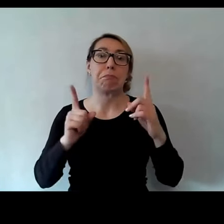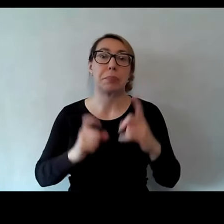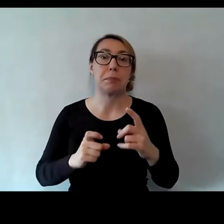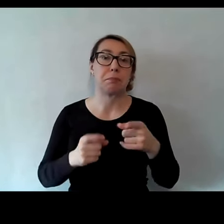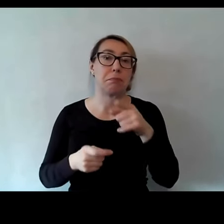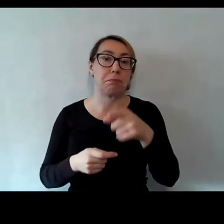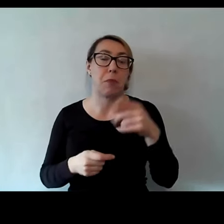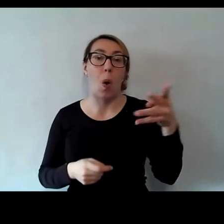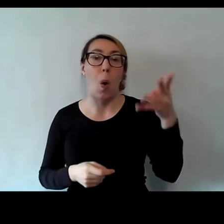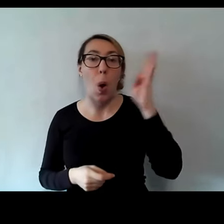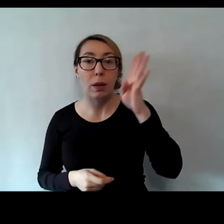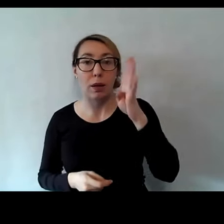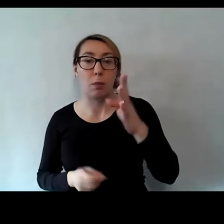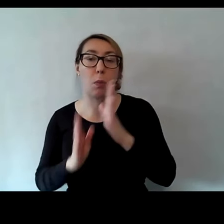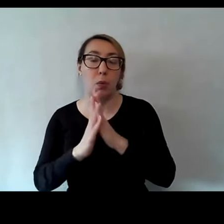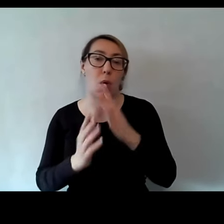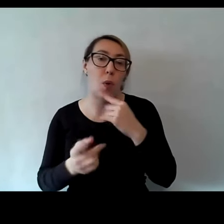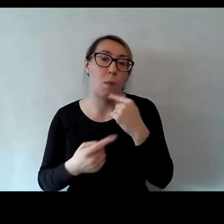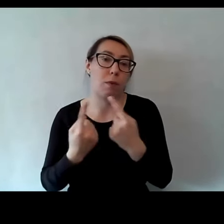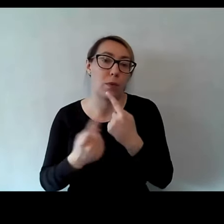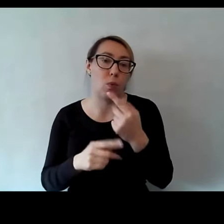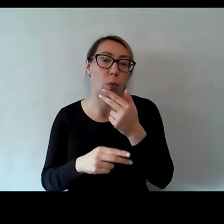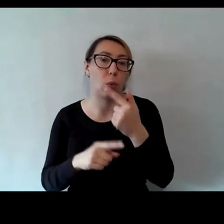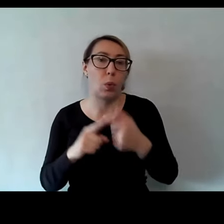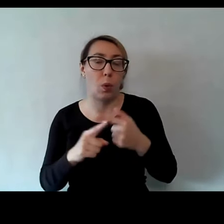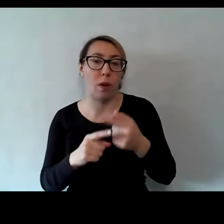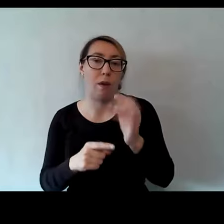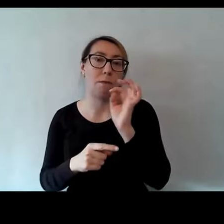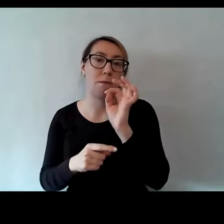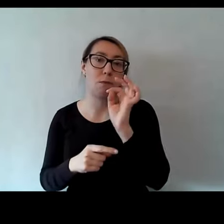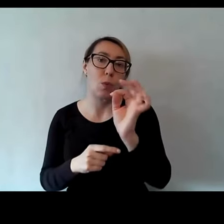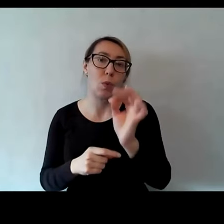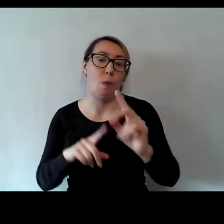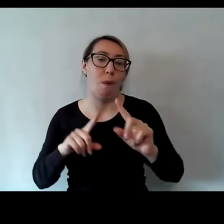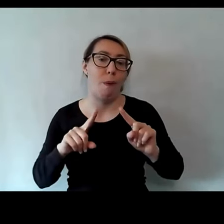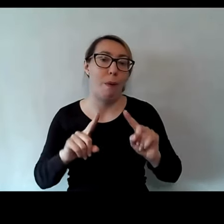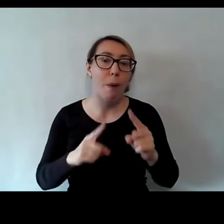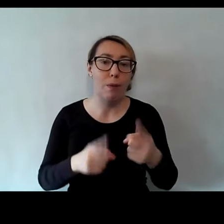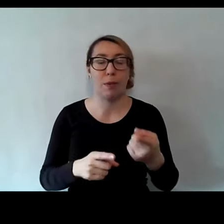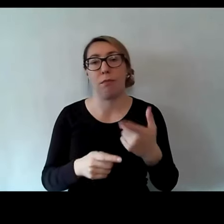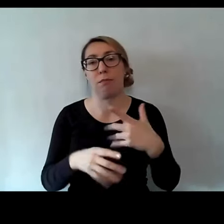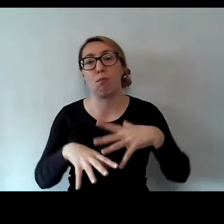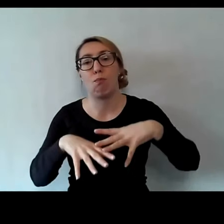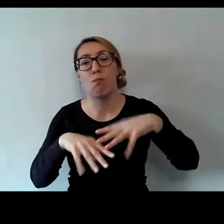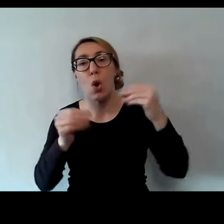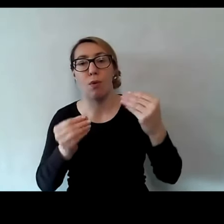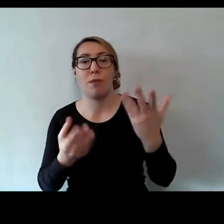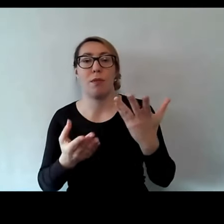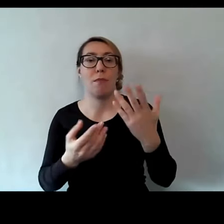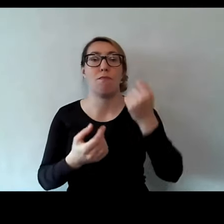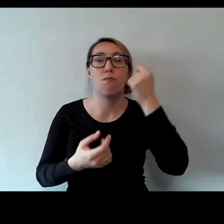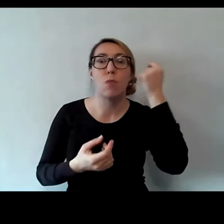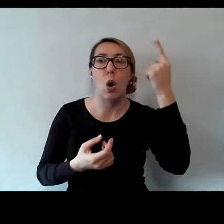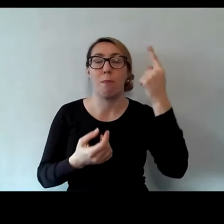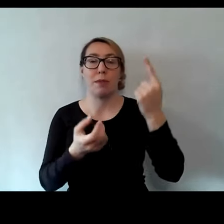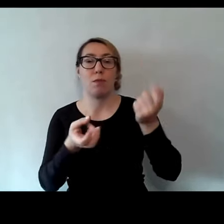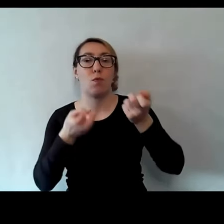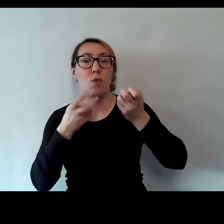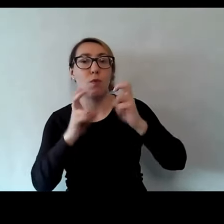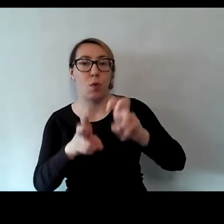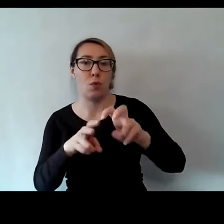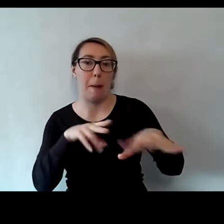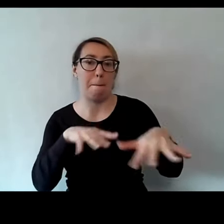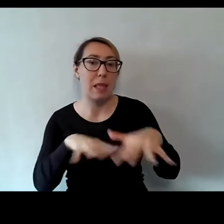Gierdzie, żebyś powiedział nam kilka słów o Waszej organizacji, o jej początkach, pomyśle na stworzenie takiego